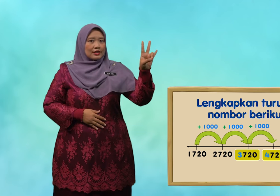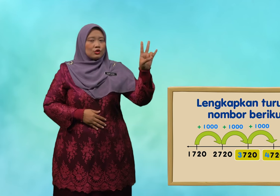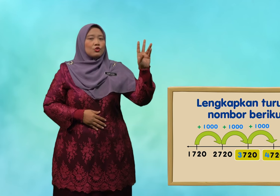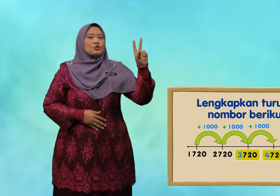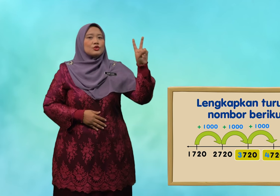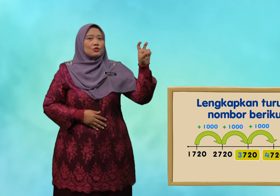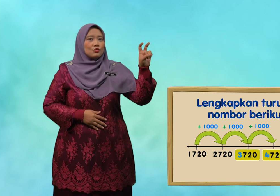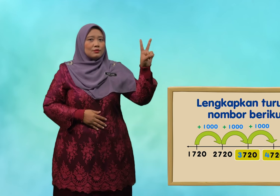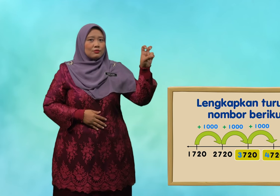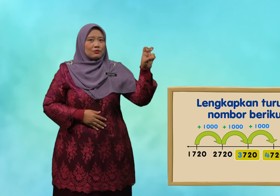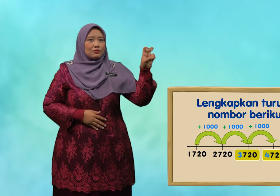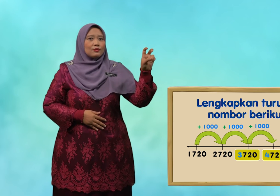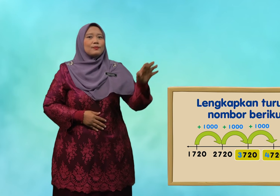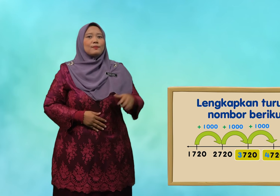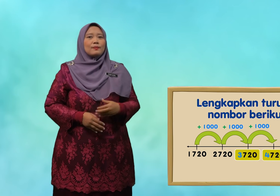ratus dua puluh pandanya